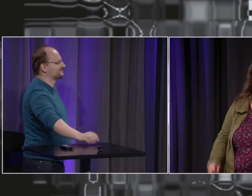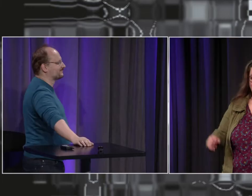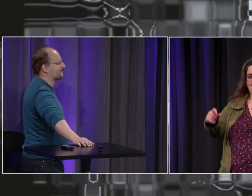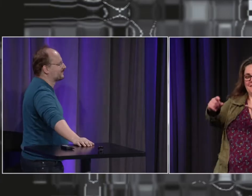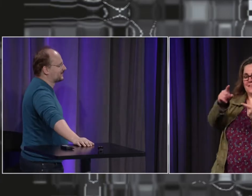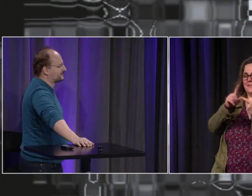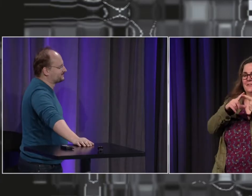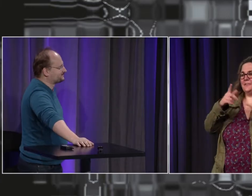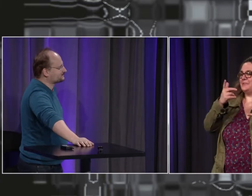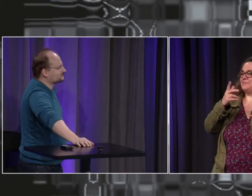alors ma deuxième question